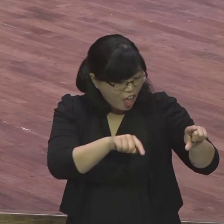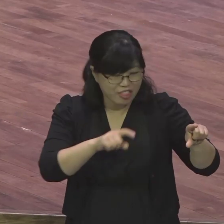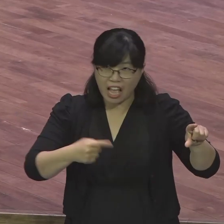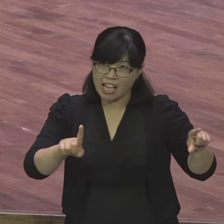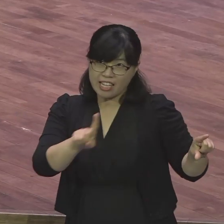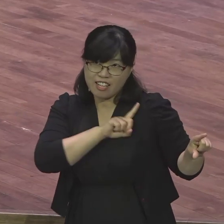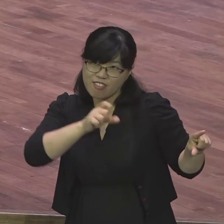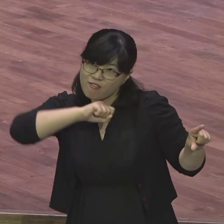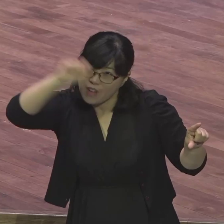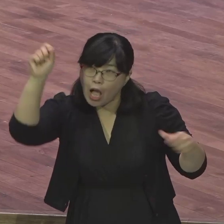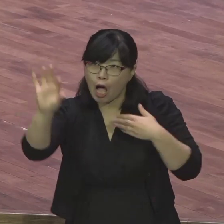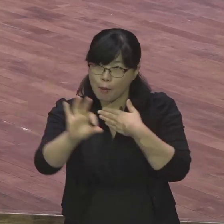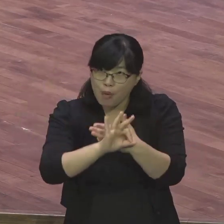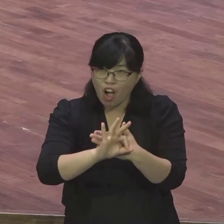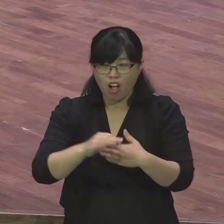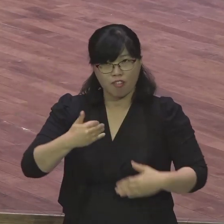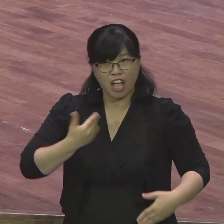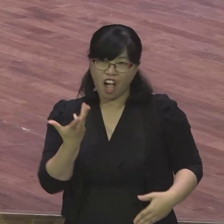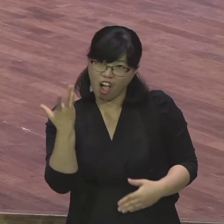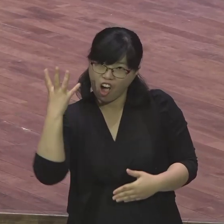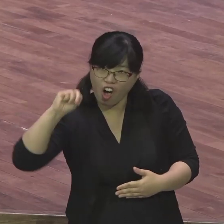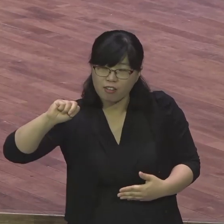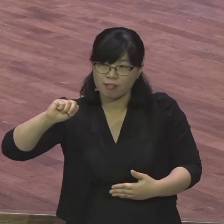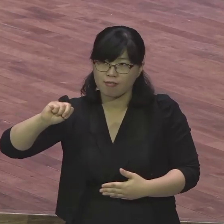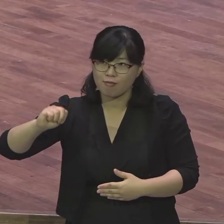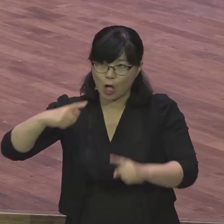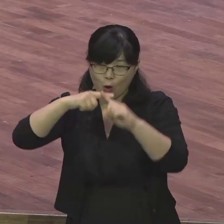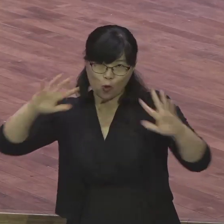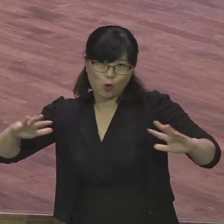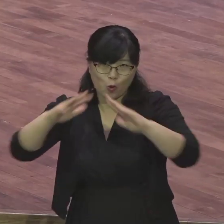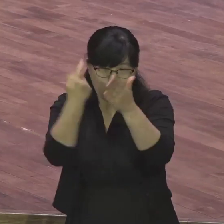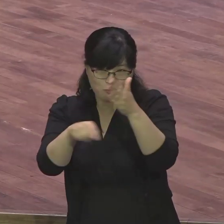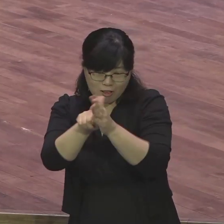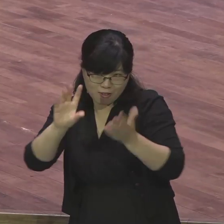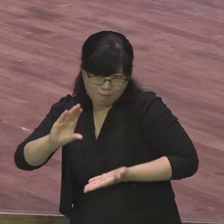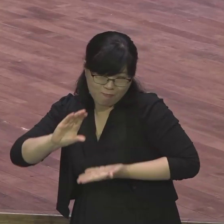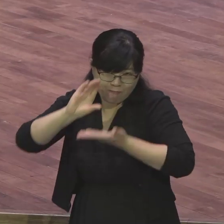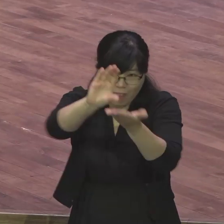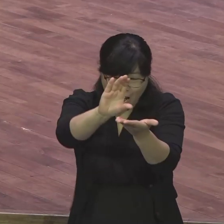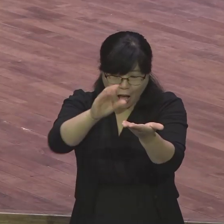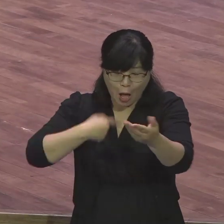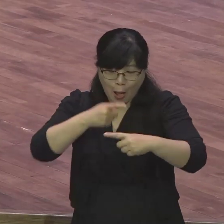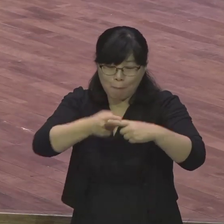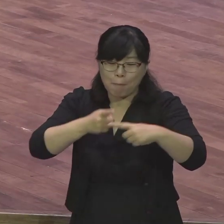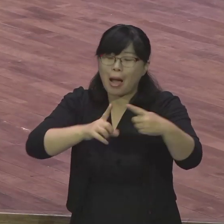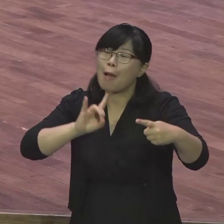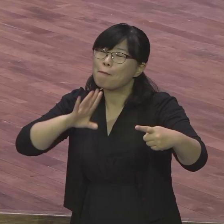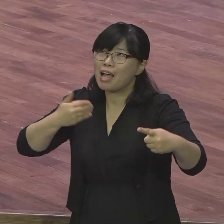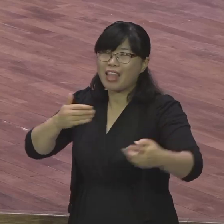헌당 내가 반하고 반을 내가 내가 좋은 집에서 살고 하나님 살아계시면 역사야 주시옵소서